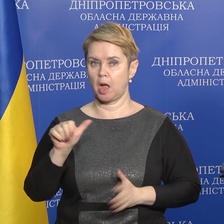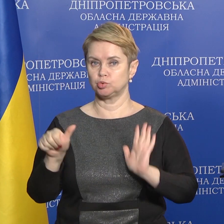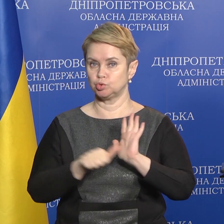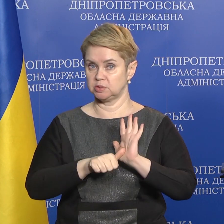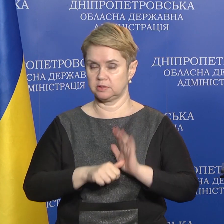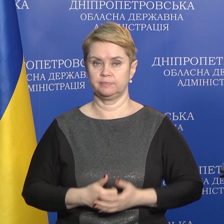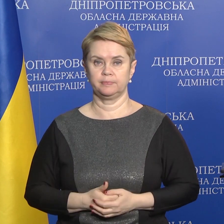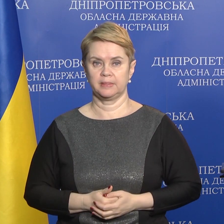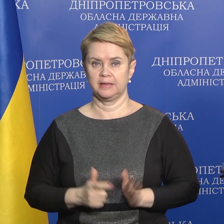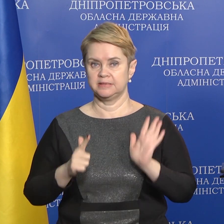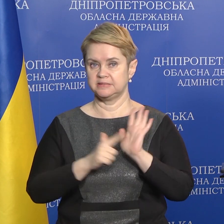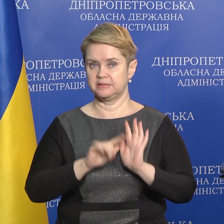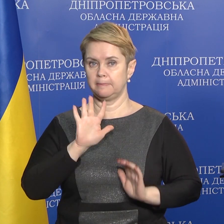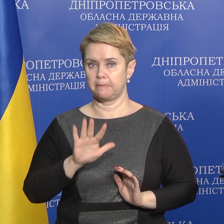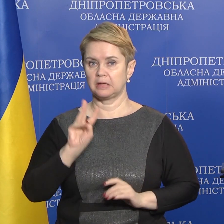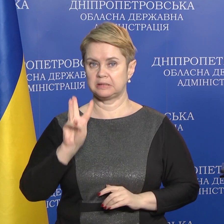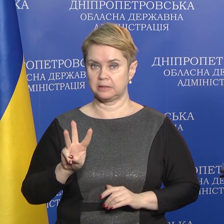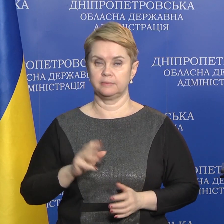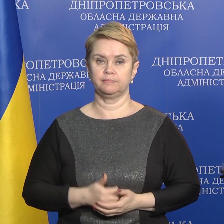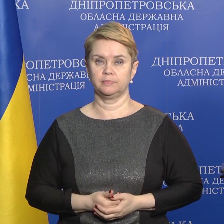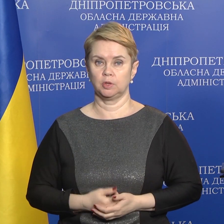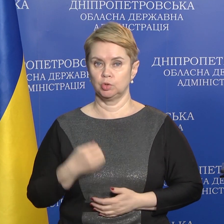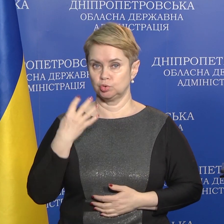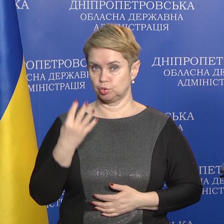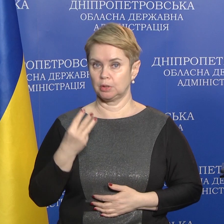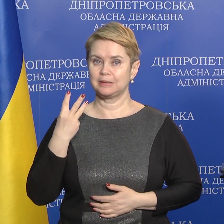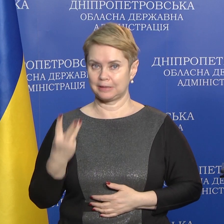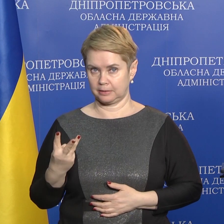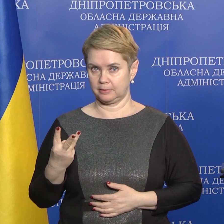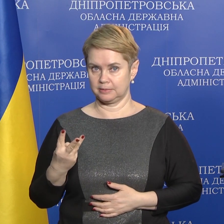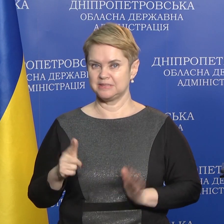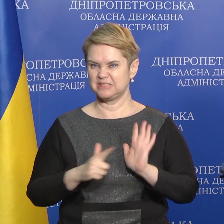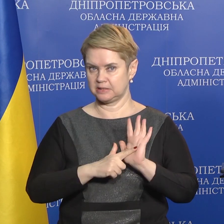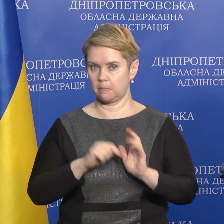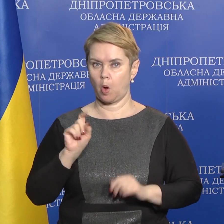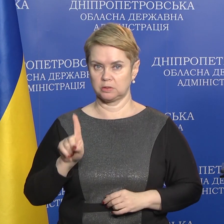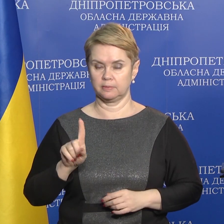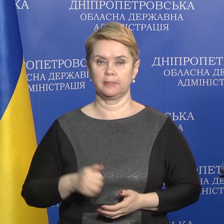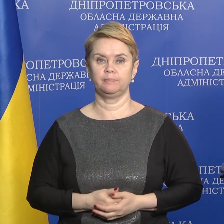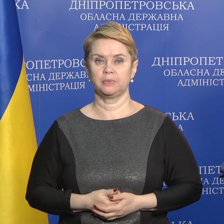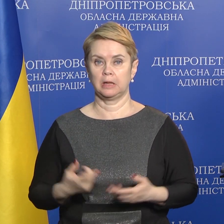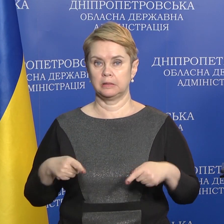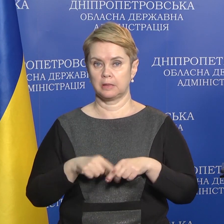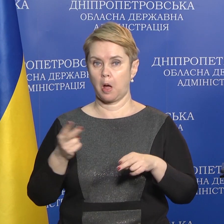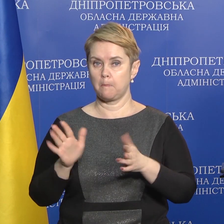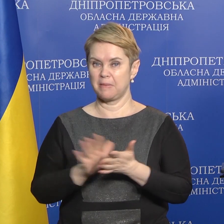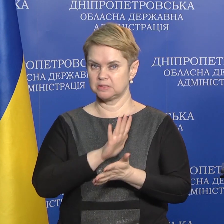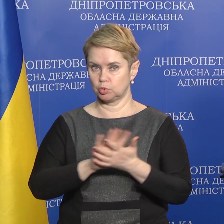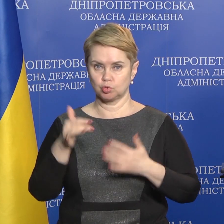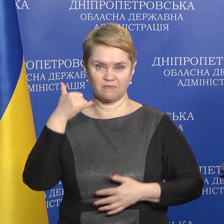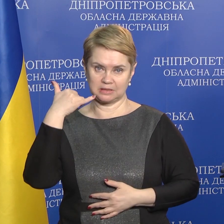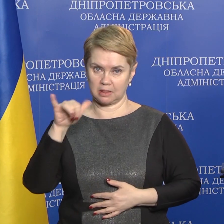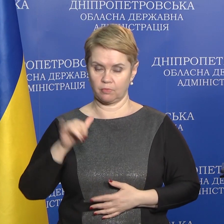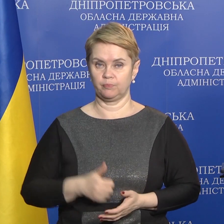-753-4371 та безкоштовний